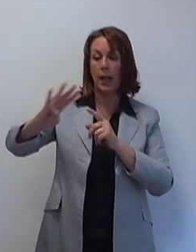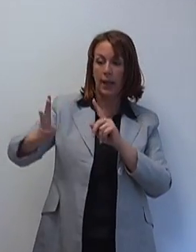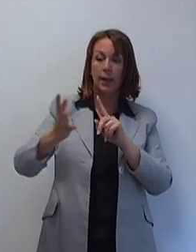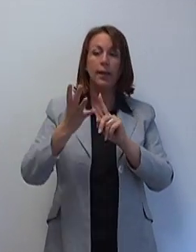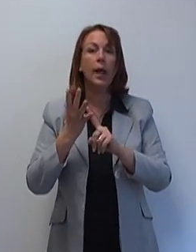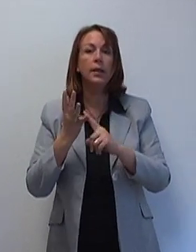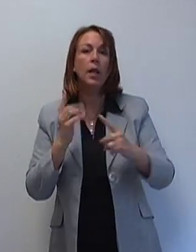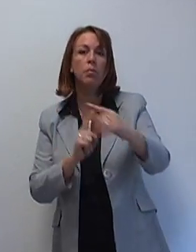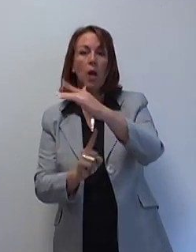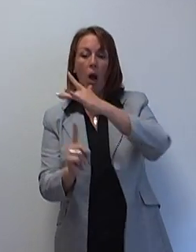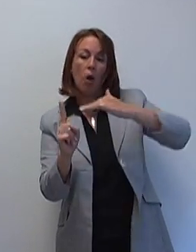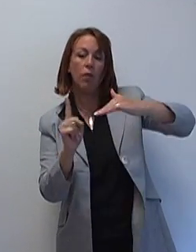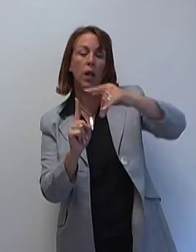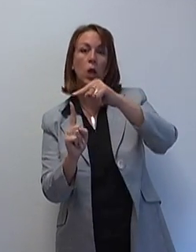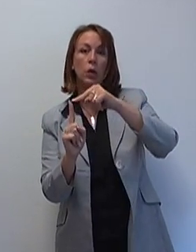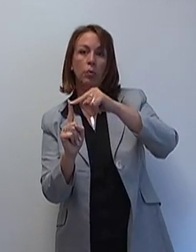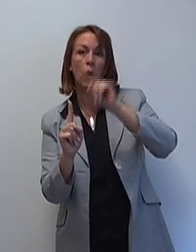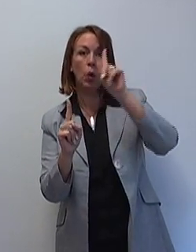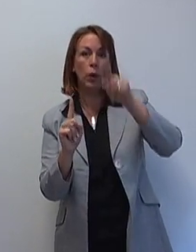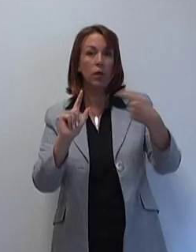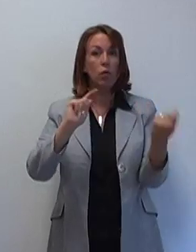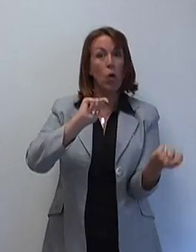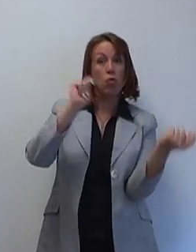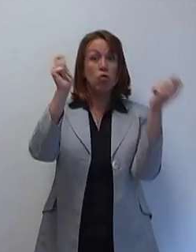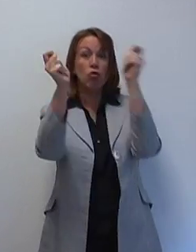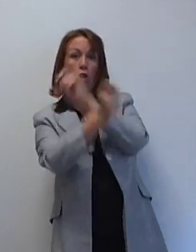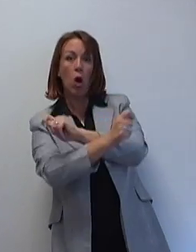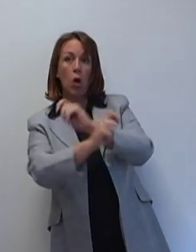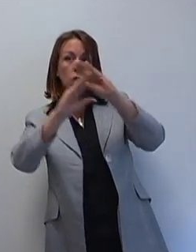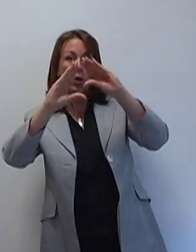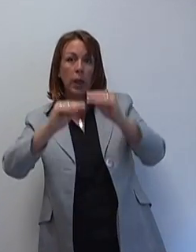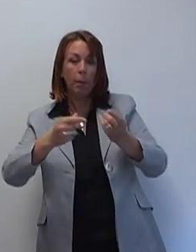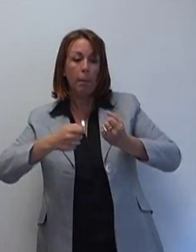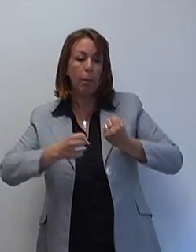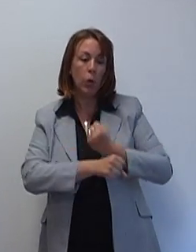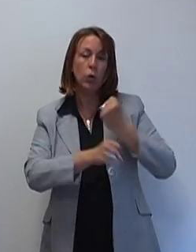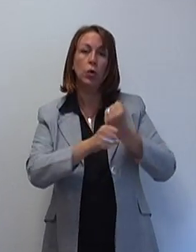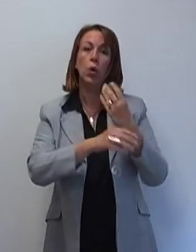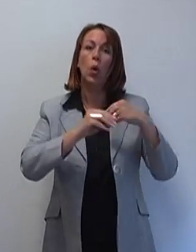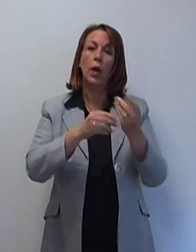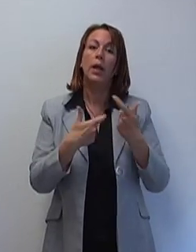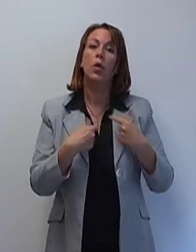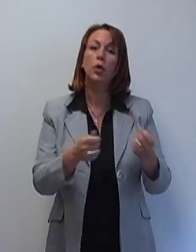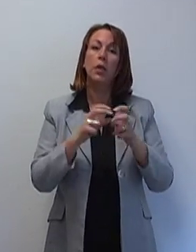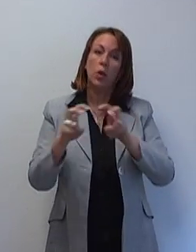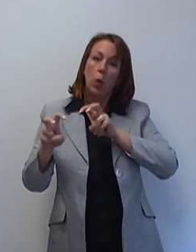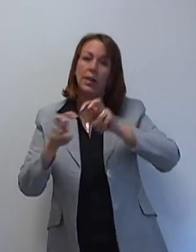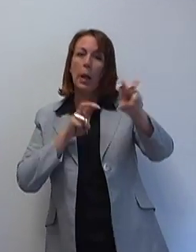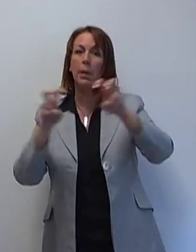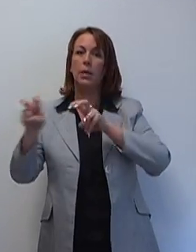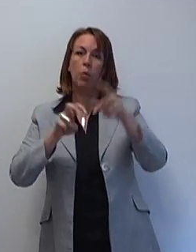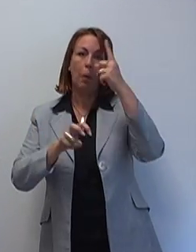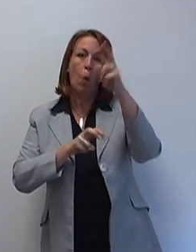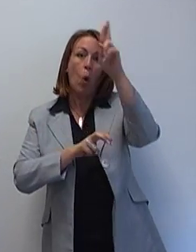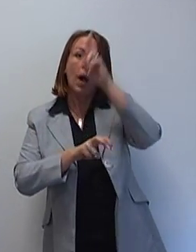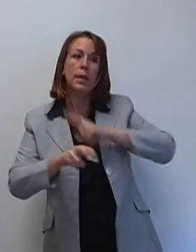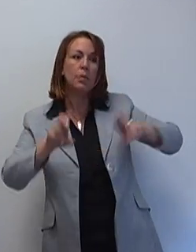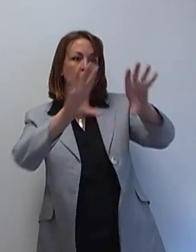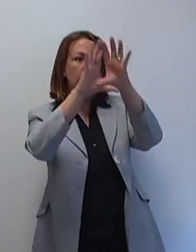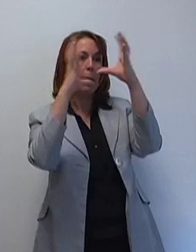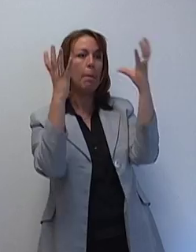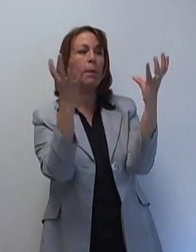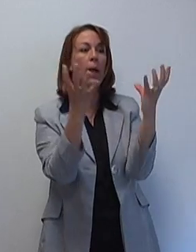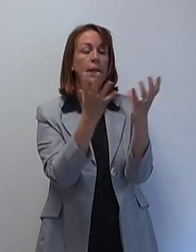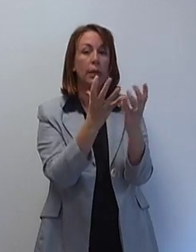Quatrième révolution, c'est la révolution de l'environnement, qui demande qu'on change entièrement nos modes de production, de consommation, de déplacement, si on veut